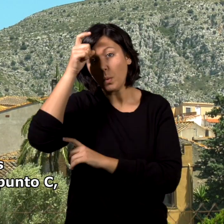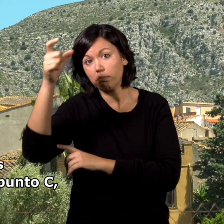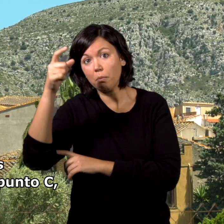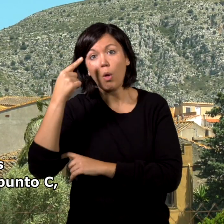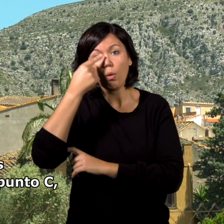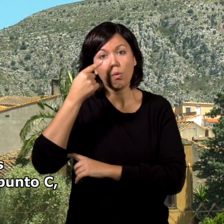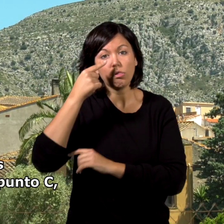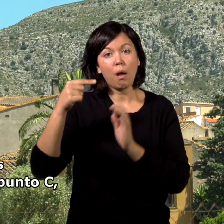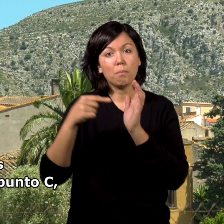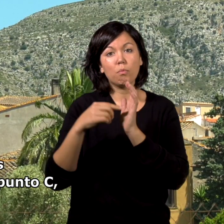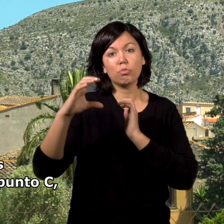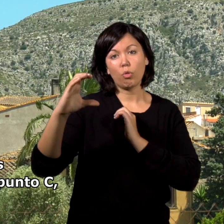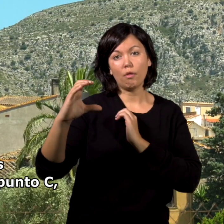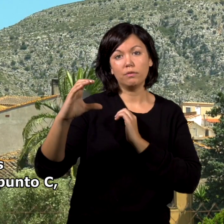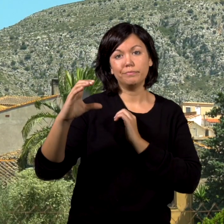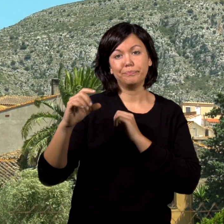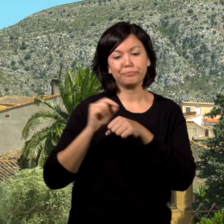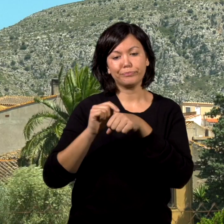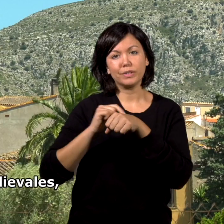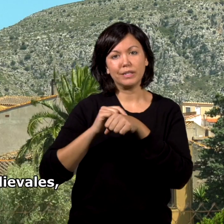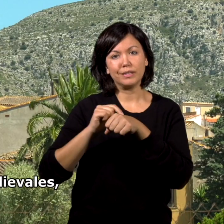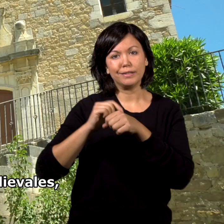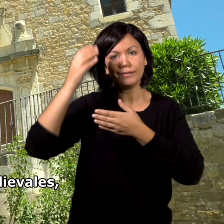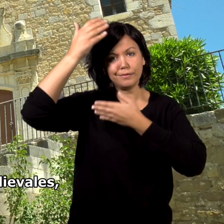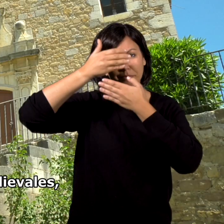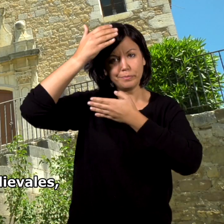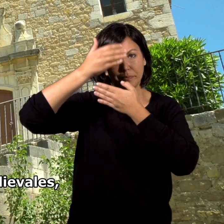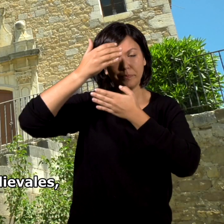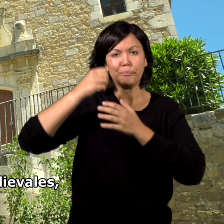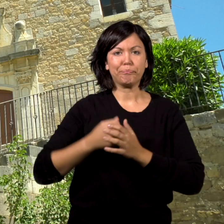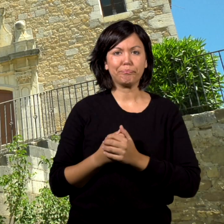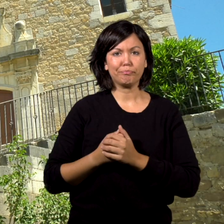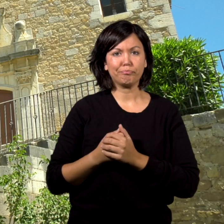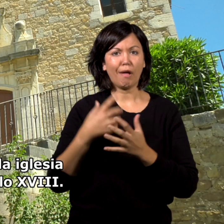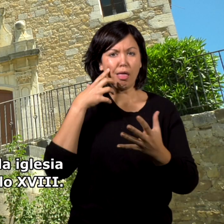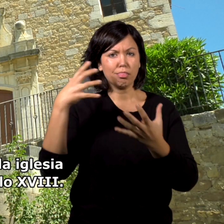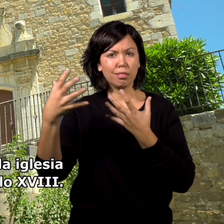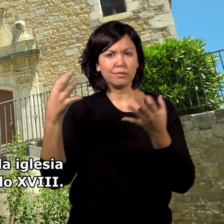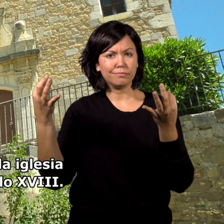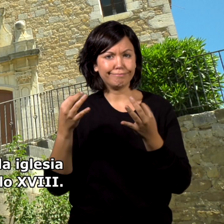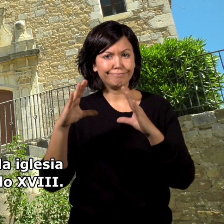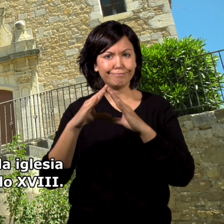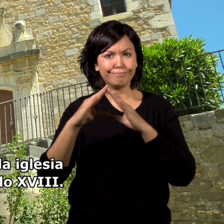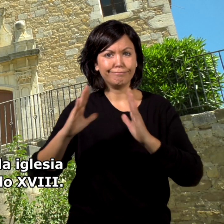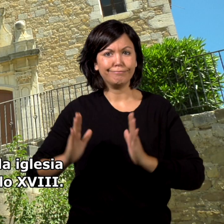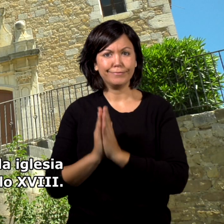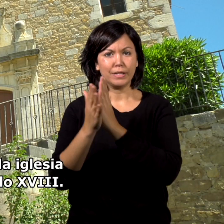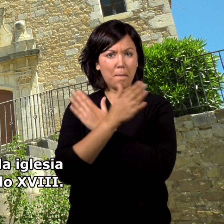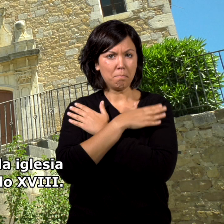Pueblecito de Ullá, punto C, de características medievales, del que cabe destacar la Iglesia de Santa María